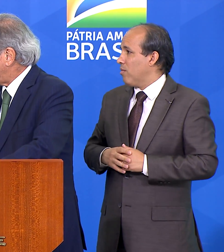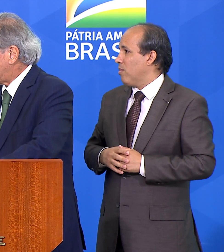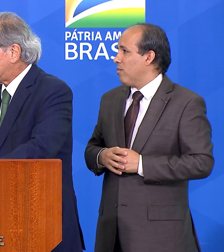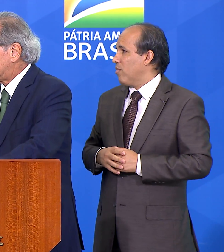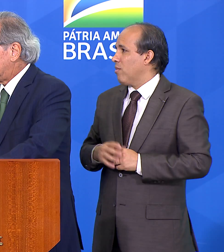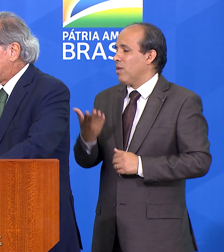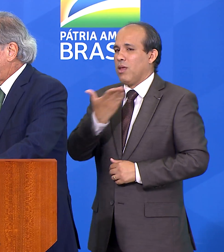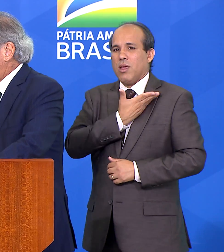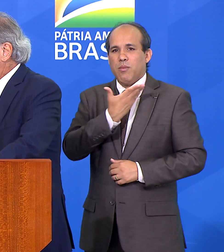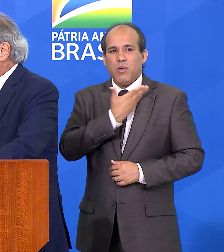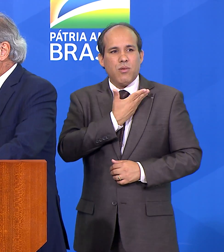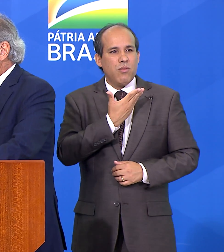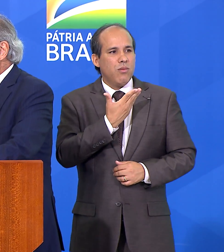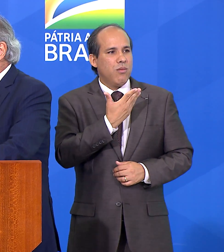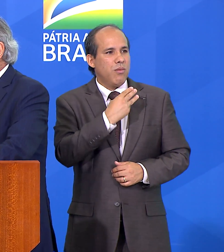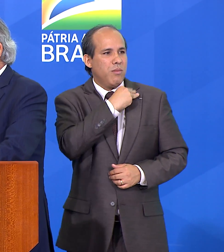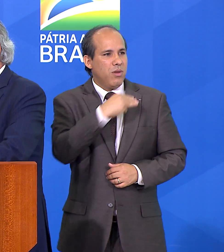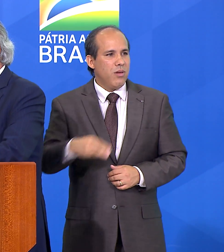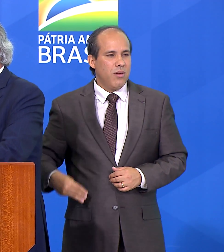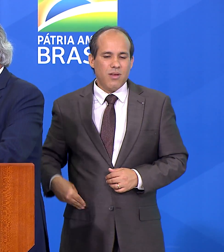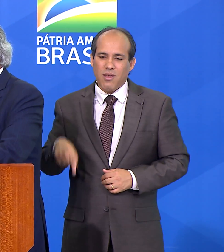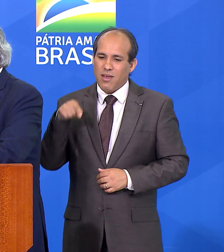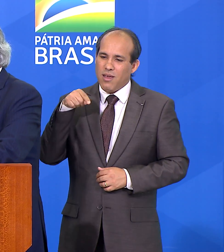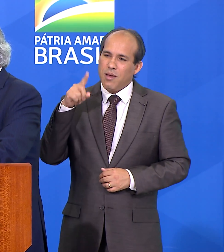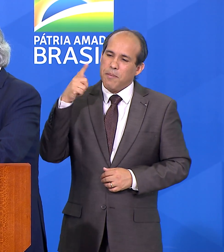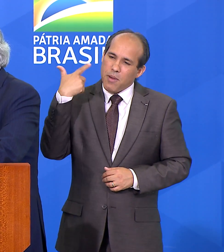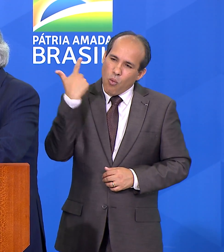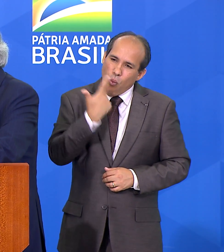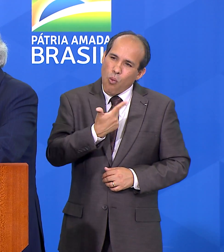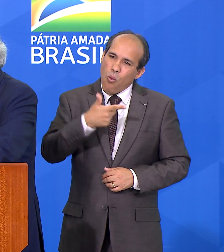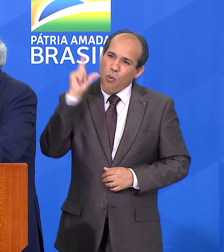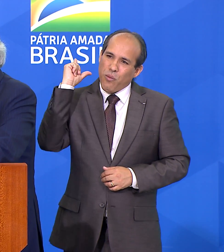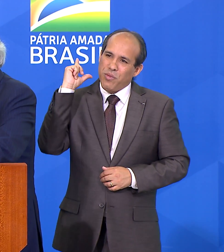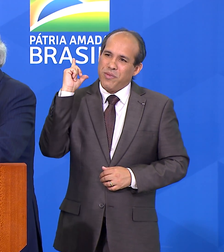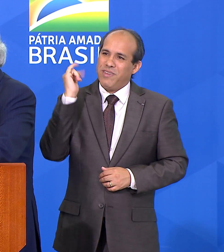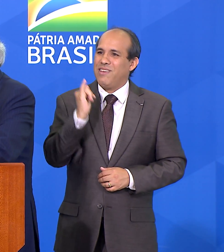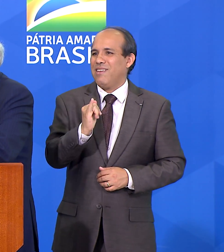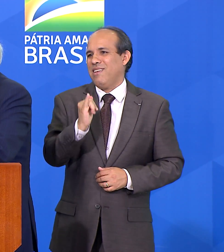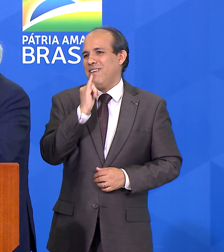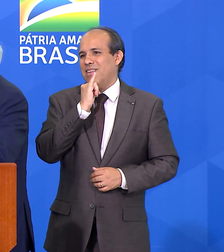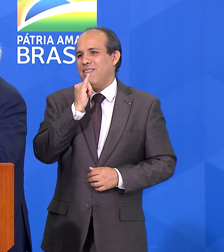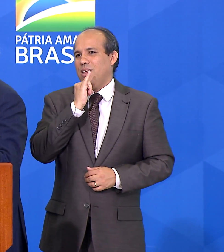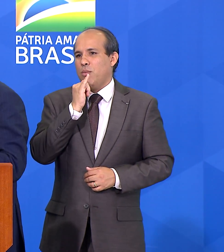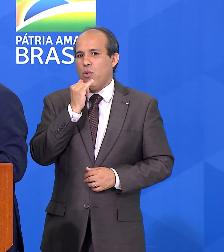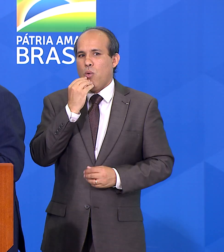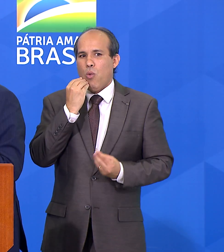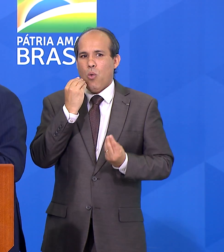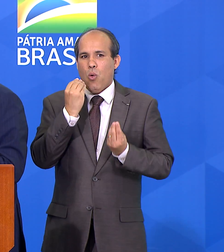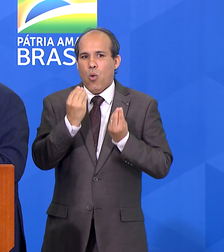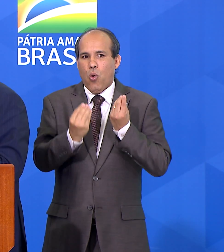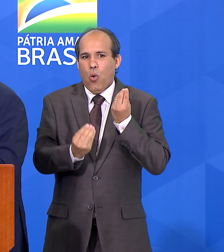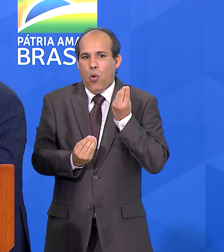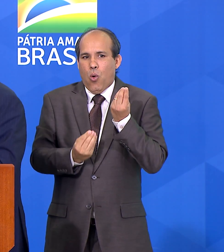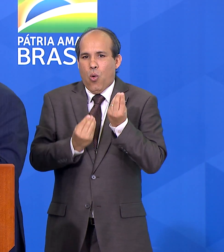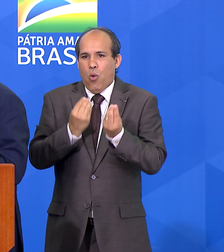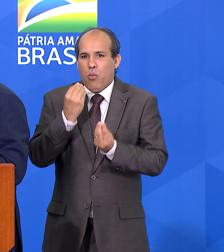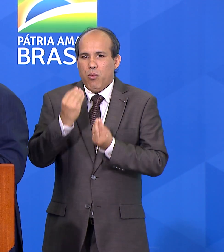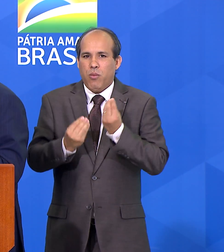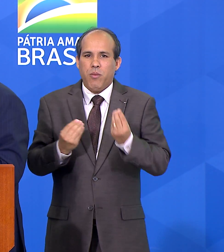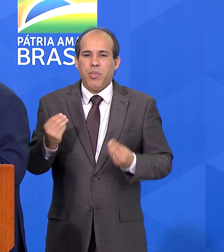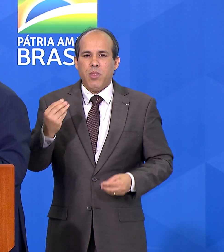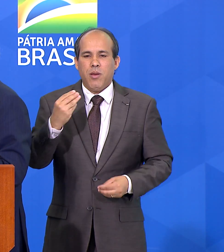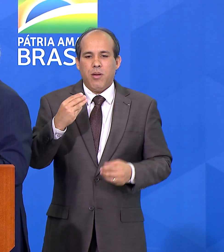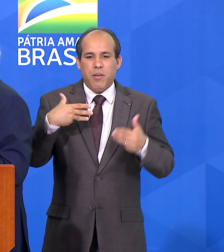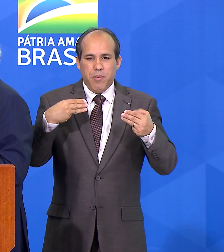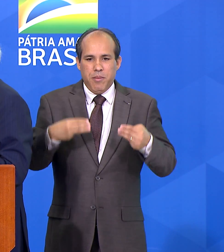ministros, amigos, este é mais um exemplo de como um ministério